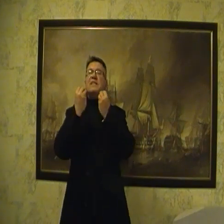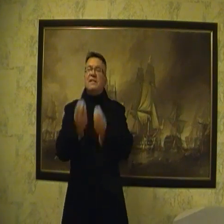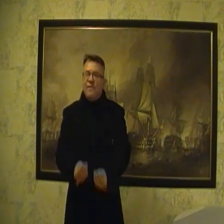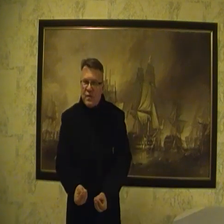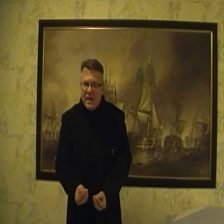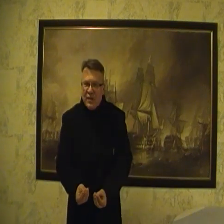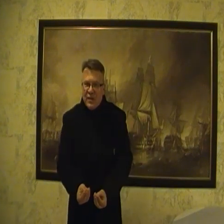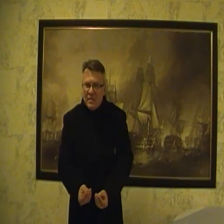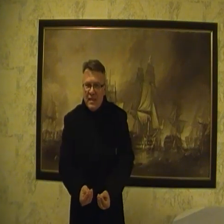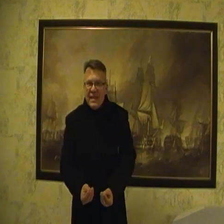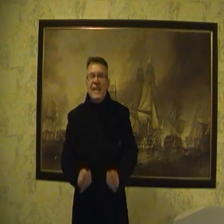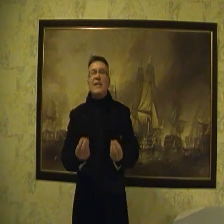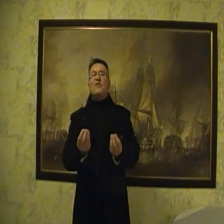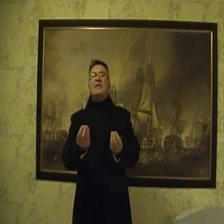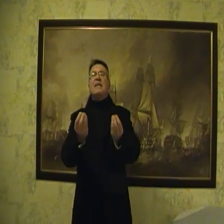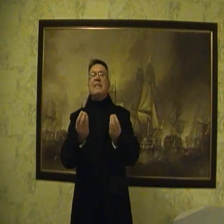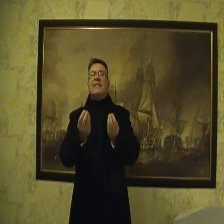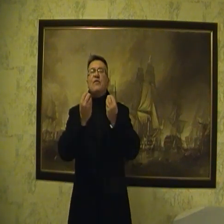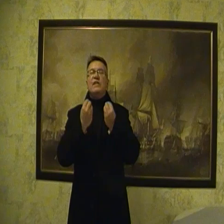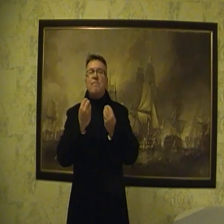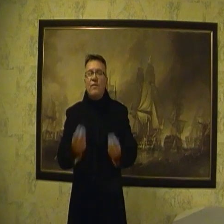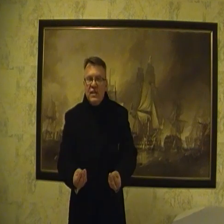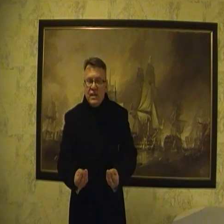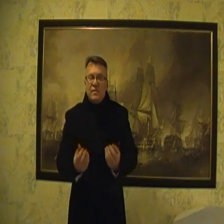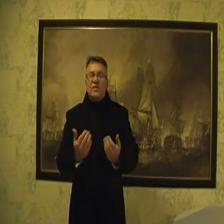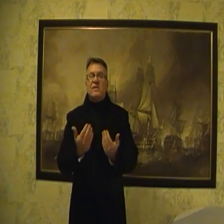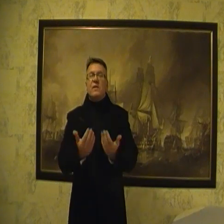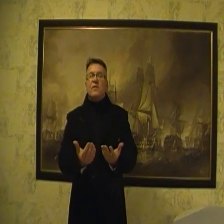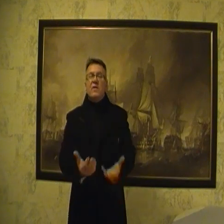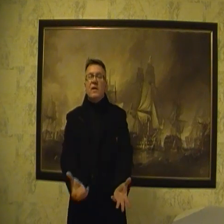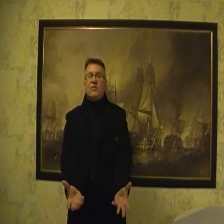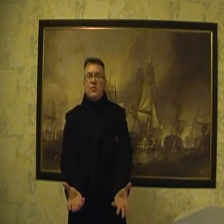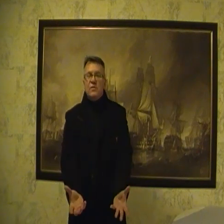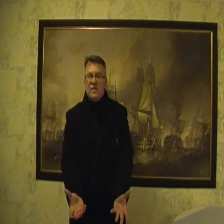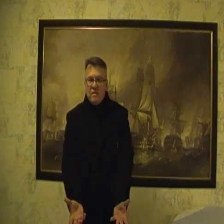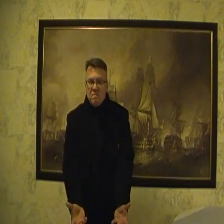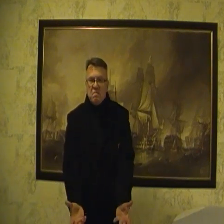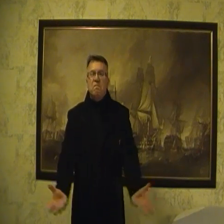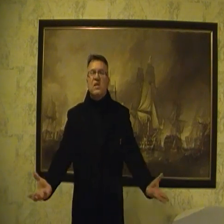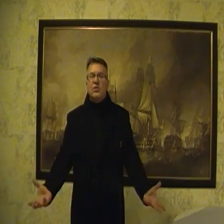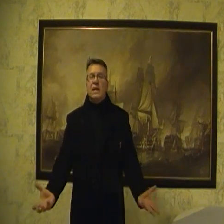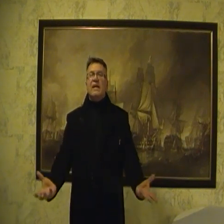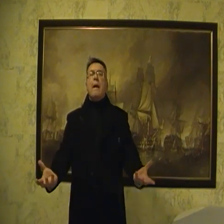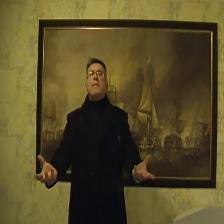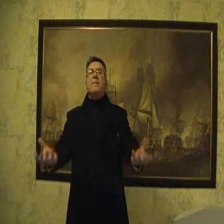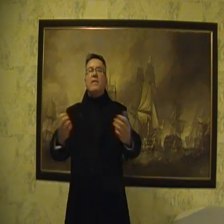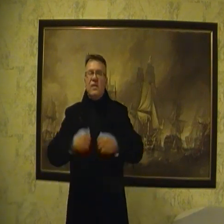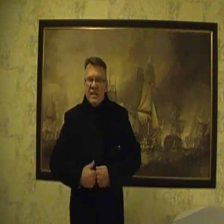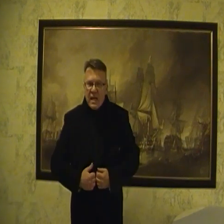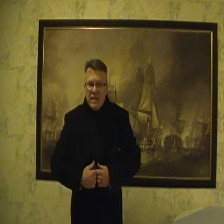dezinformator. Dlatego on tego nie powie nigdy, bo wszyscy mają, jak to się mówi, milczą jak mafijna